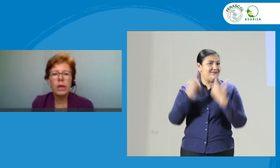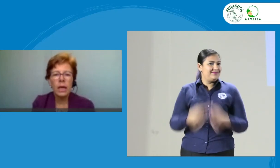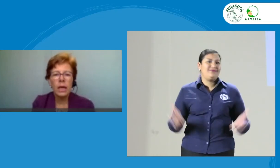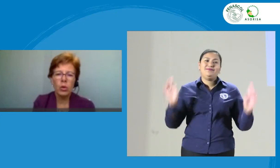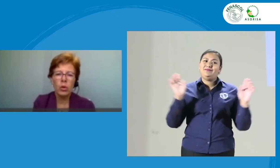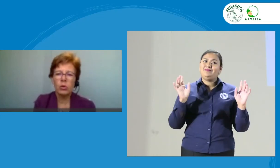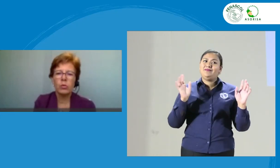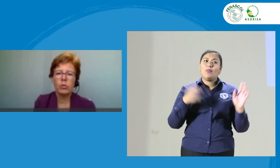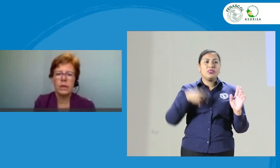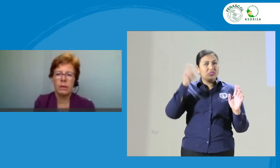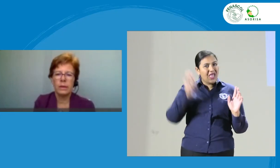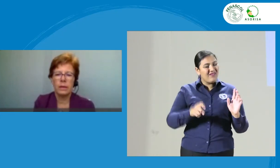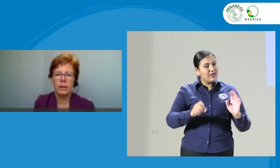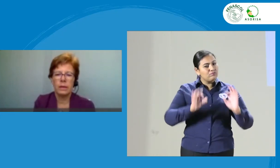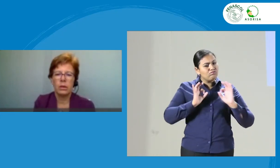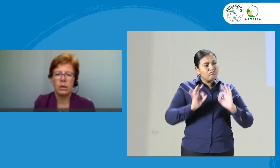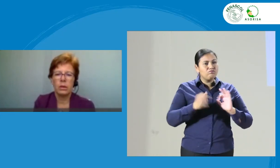yo ahí tengo que actuar con mi intérprete.